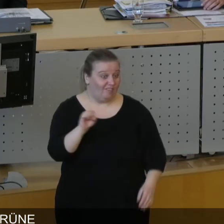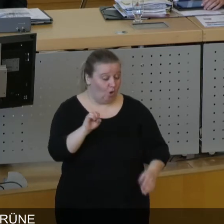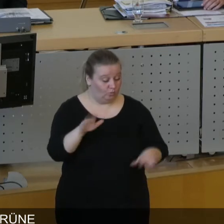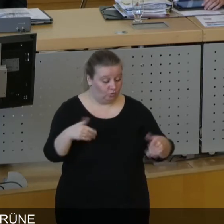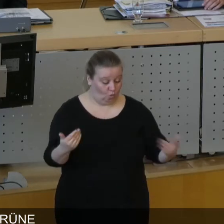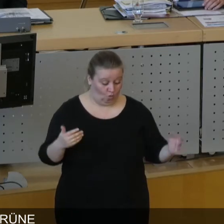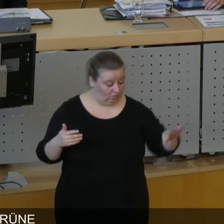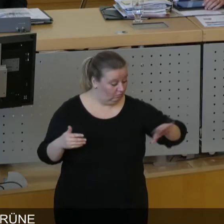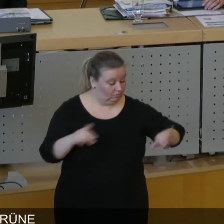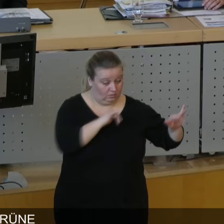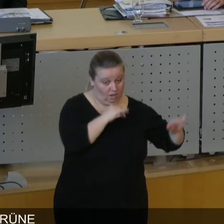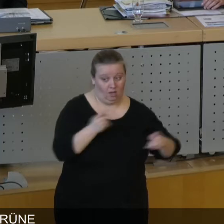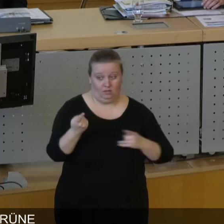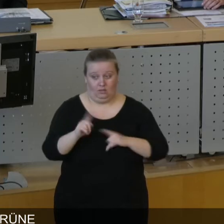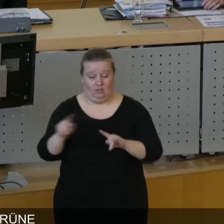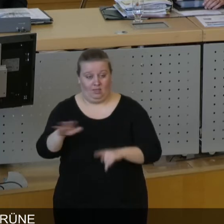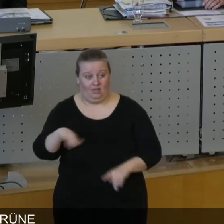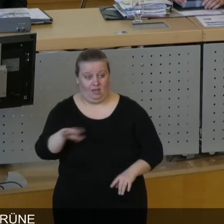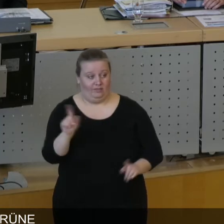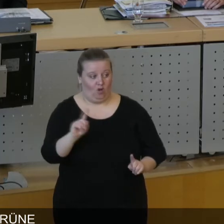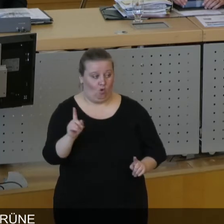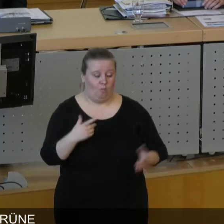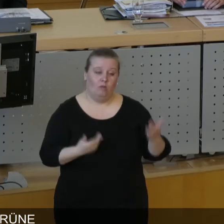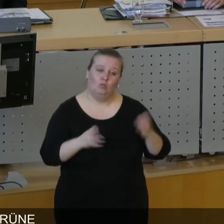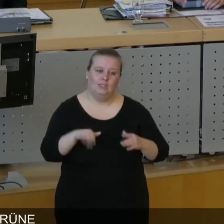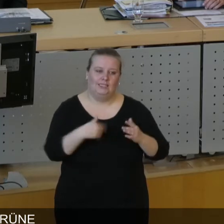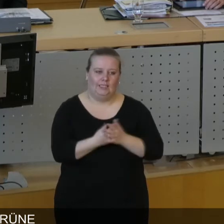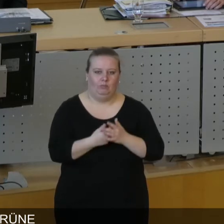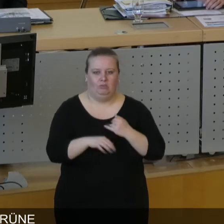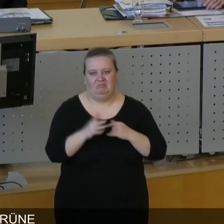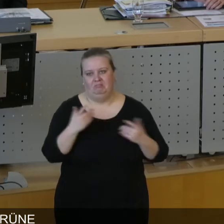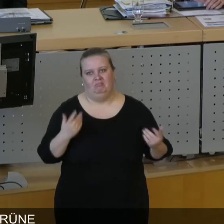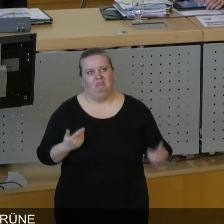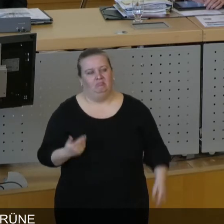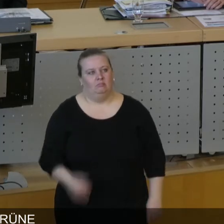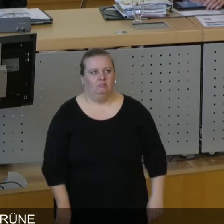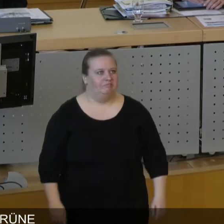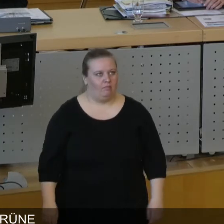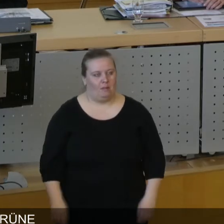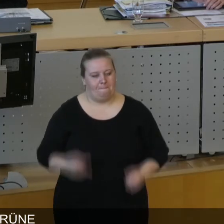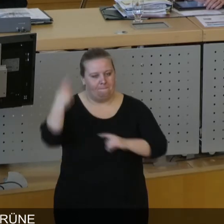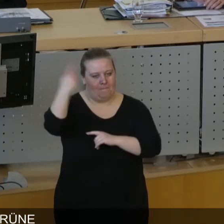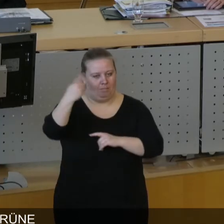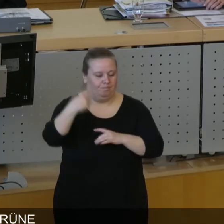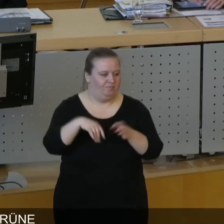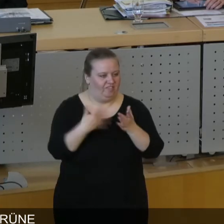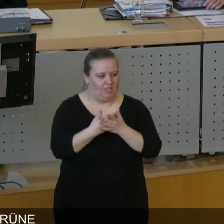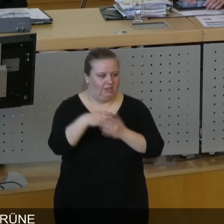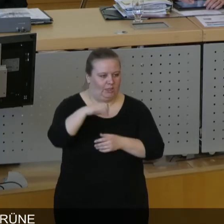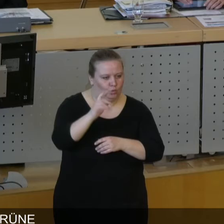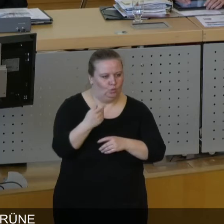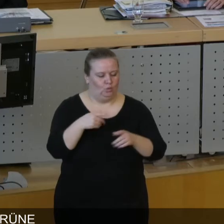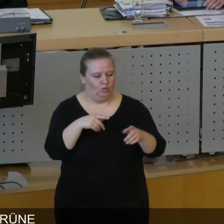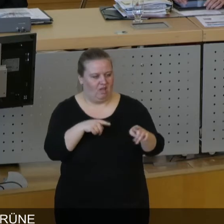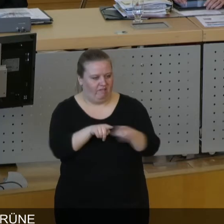gekommen ist aus meiner Sicht. Leider gibt es offensichtlich eine Stallorte, oder ich weiß nicht, wie ich das nennen soll, seitens der CDU und der FDP-Fraktion,